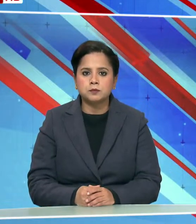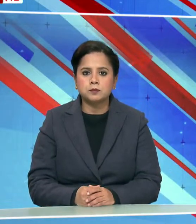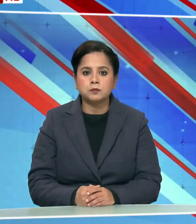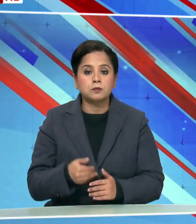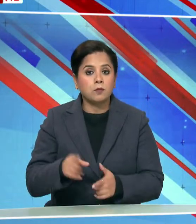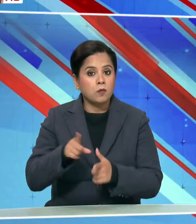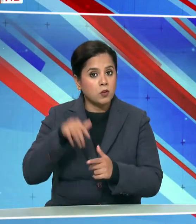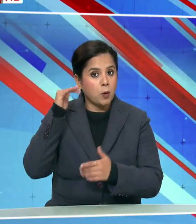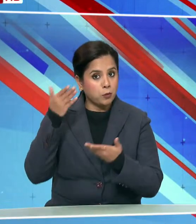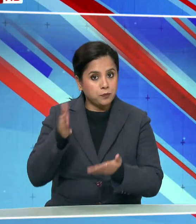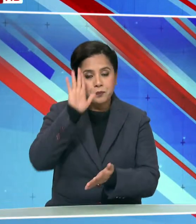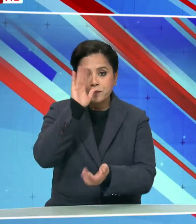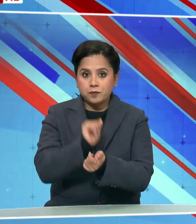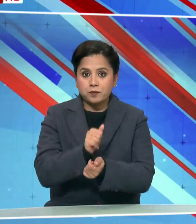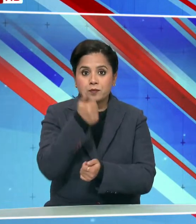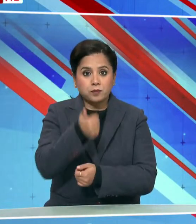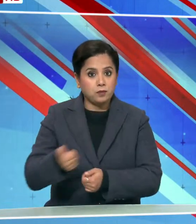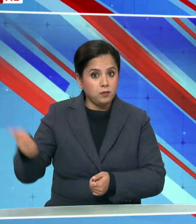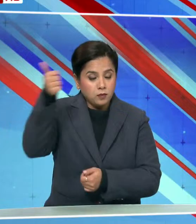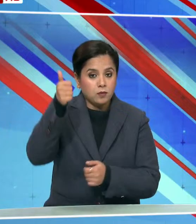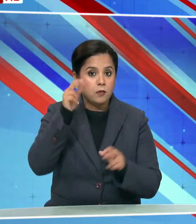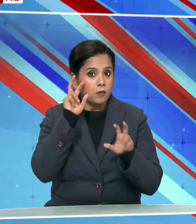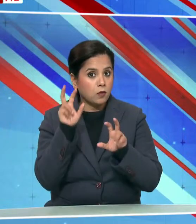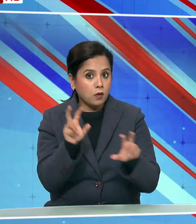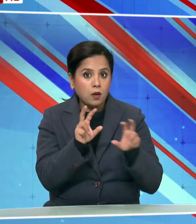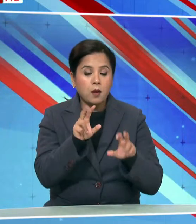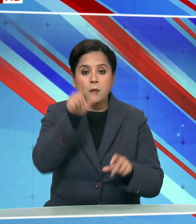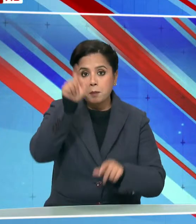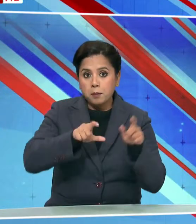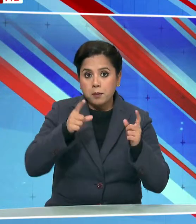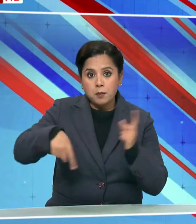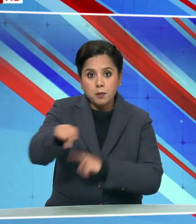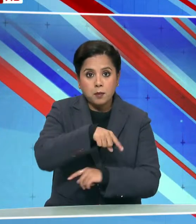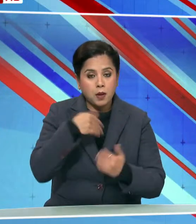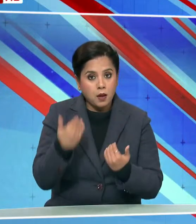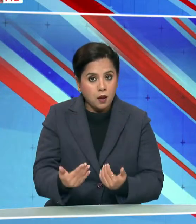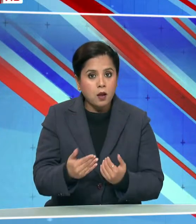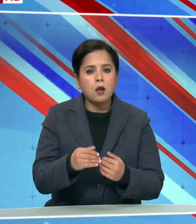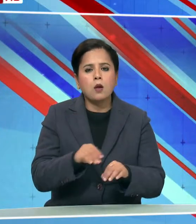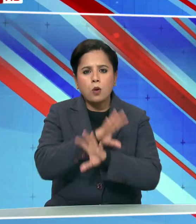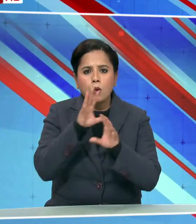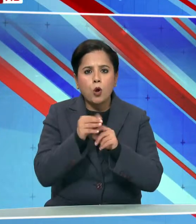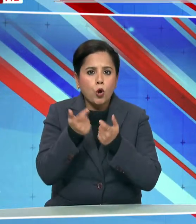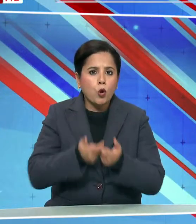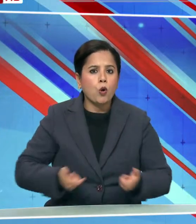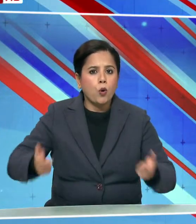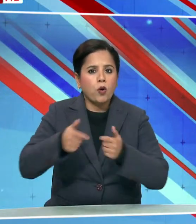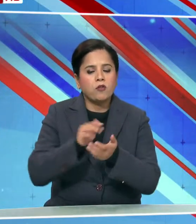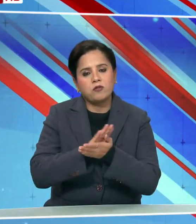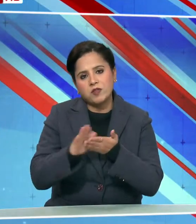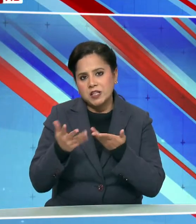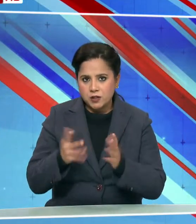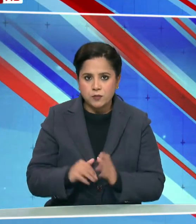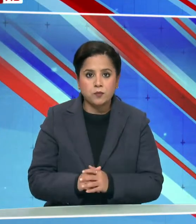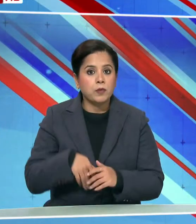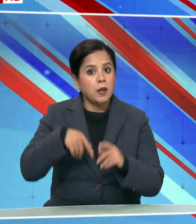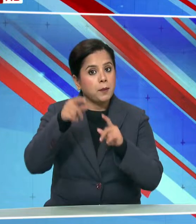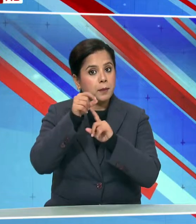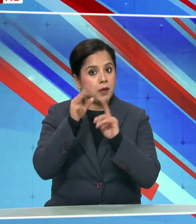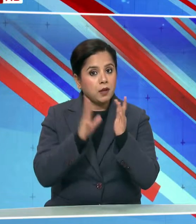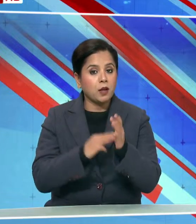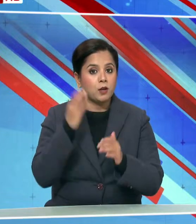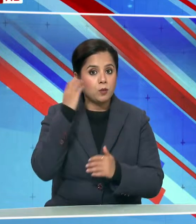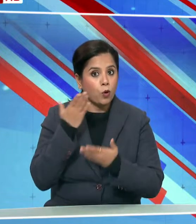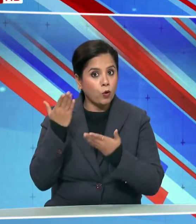जैपुर में पुलिस महानिदेशकों और महानिरीक्षकों के अखिल भारतिय सम्मेलन का समापन हो गया प्रधान मंत्री